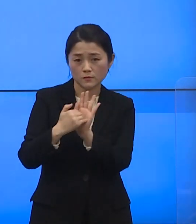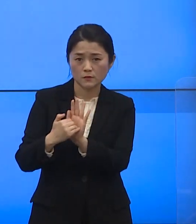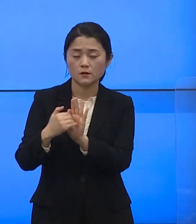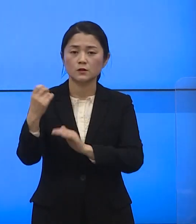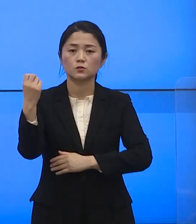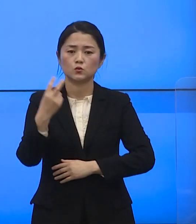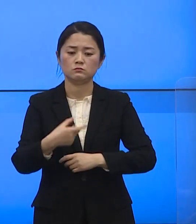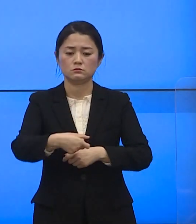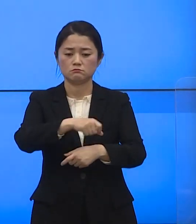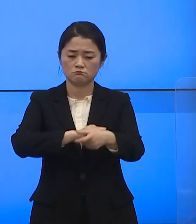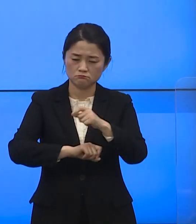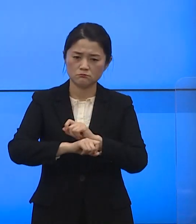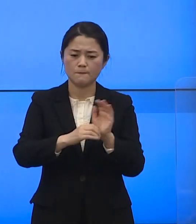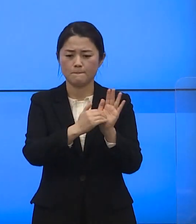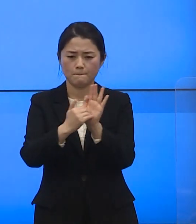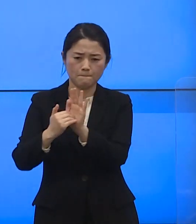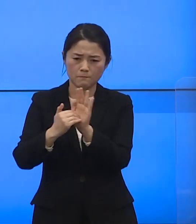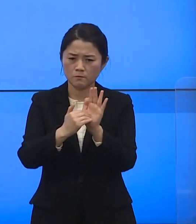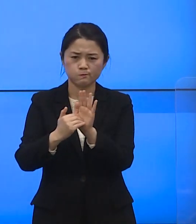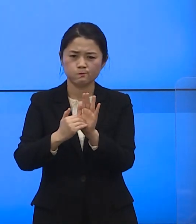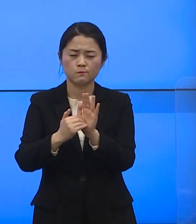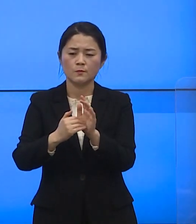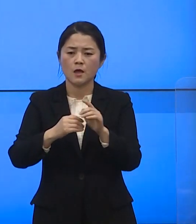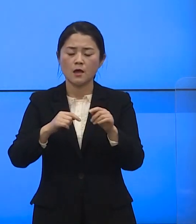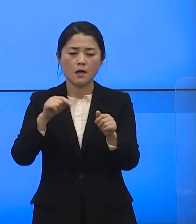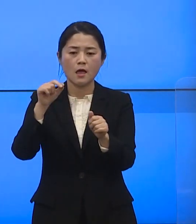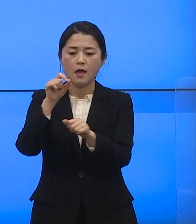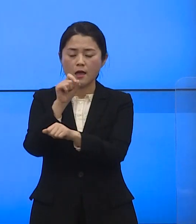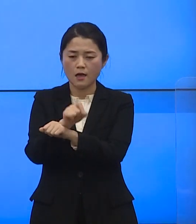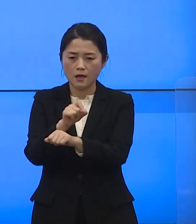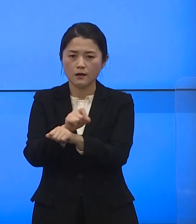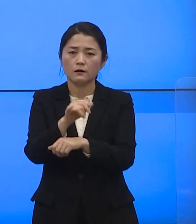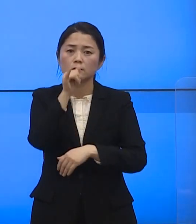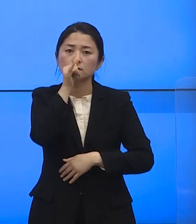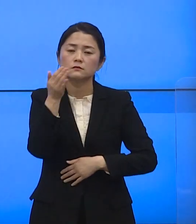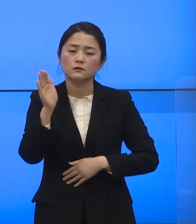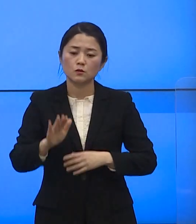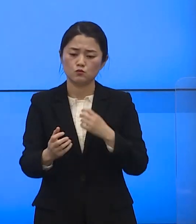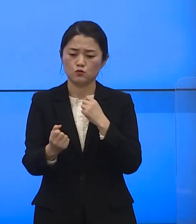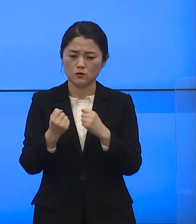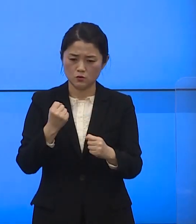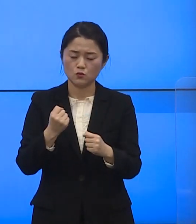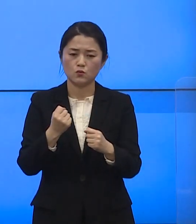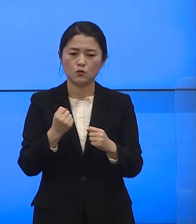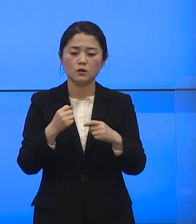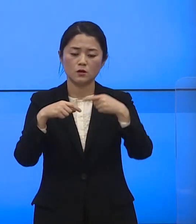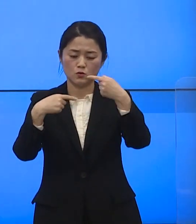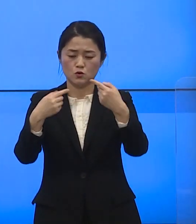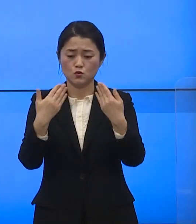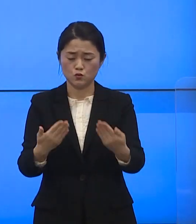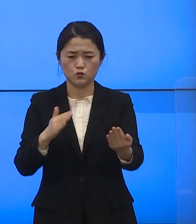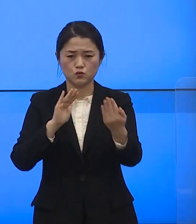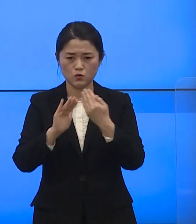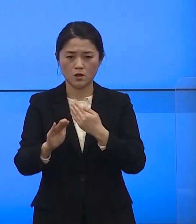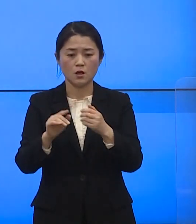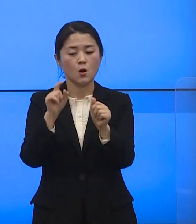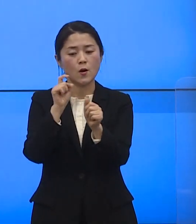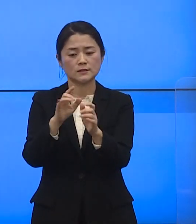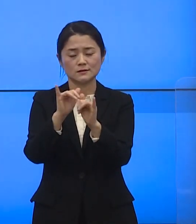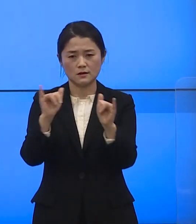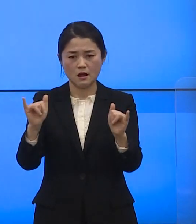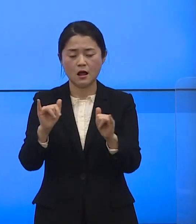적극적인 방역 행정을 추진해 왔음에도 불구하고 연휴 이후 확진자가